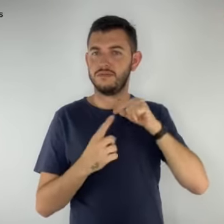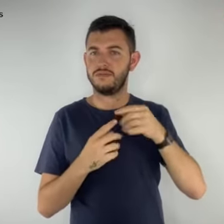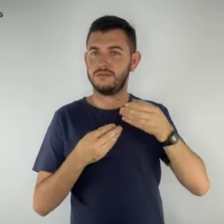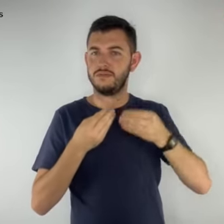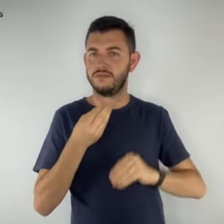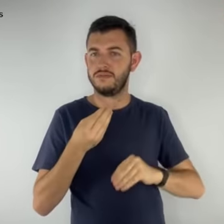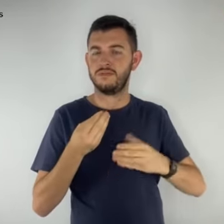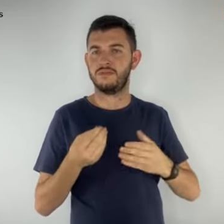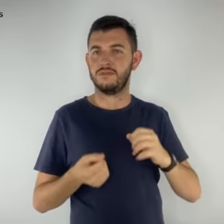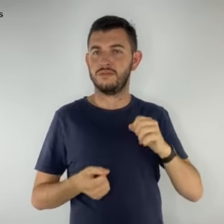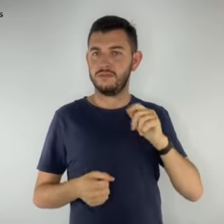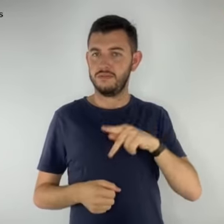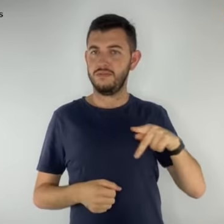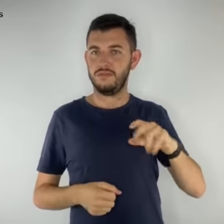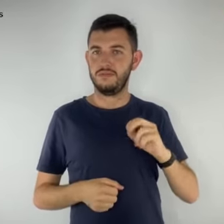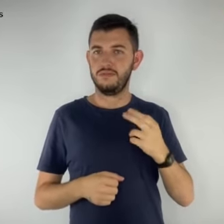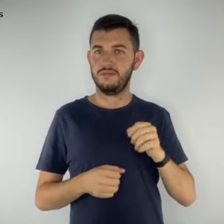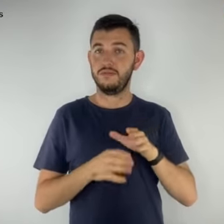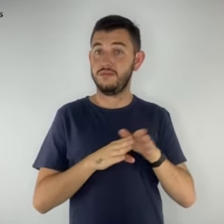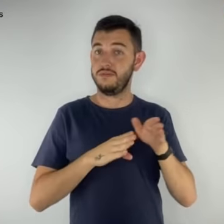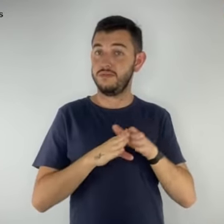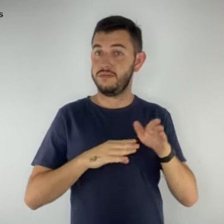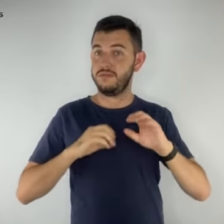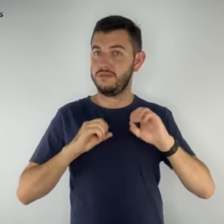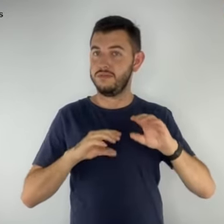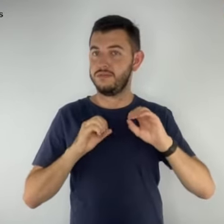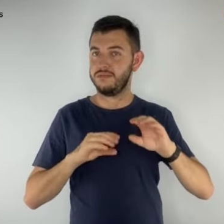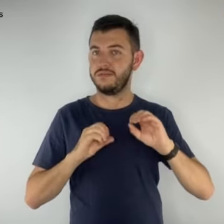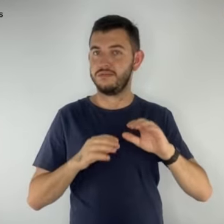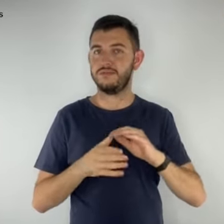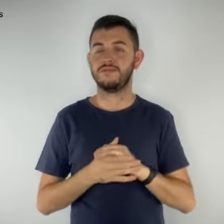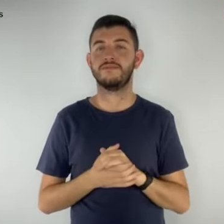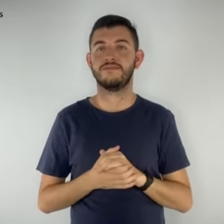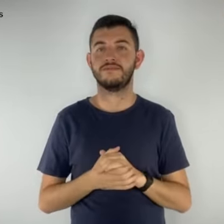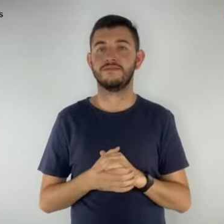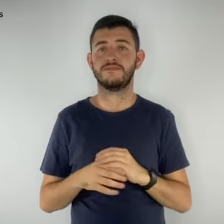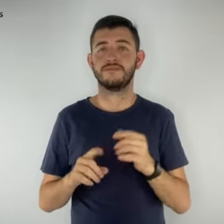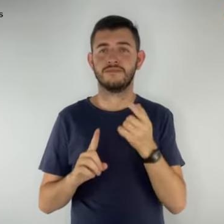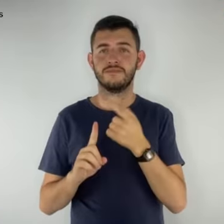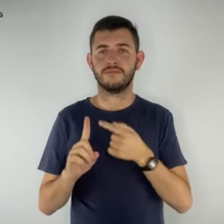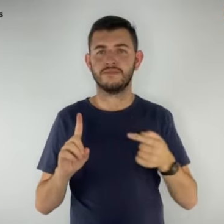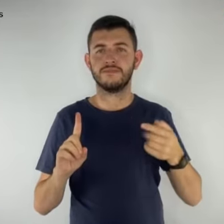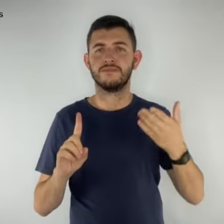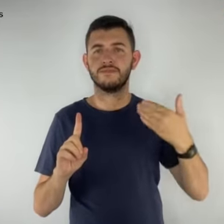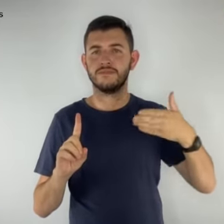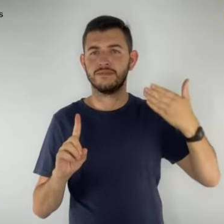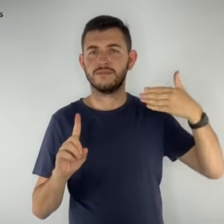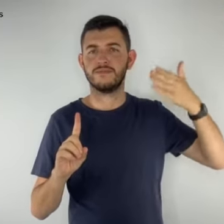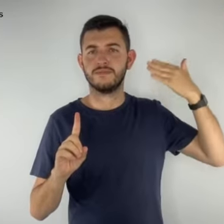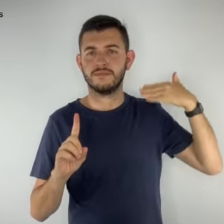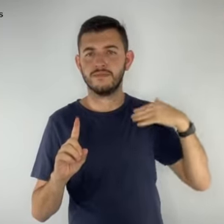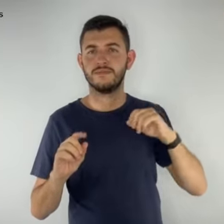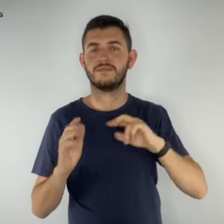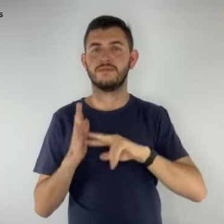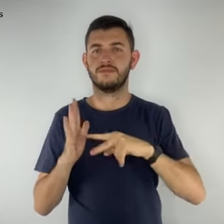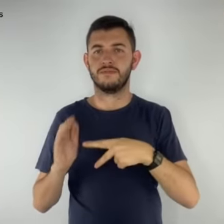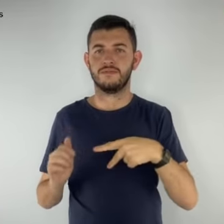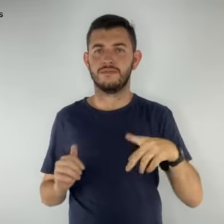lesar os professores e orientadores educacionais. Nas últimas semanas, o sindicato foi informado sobre